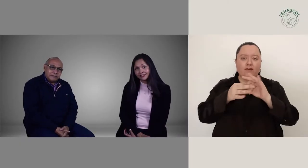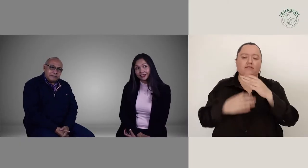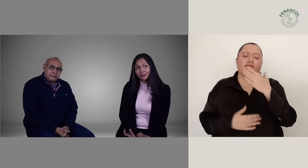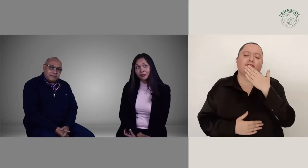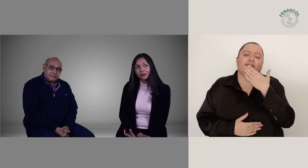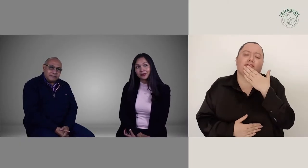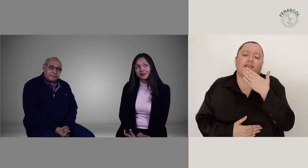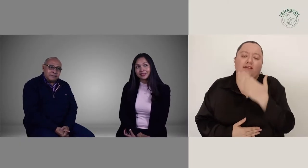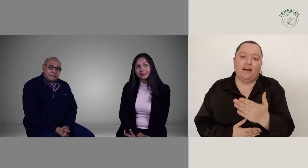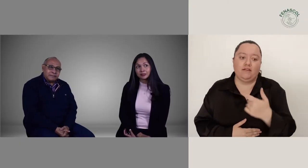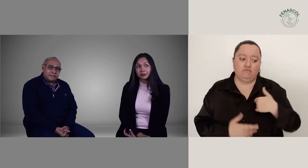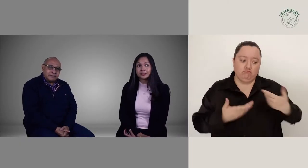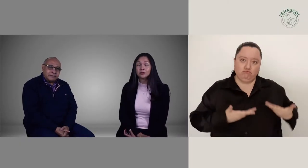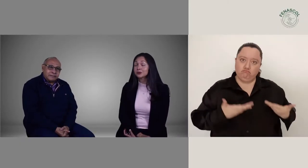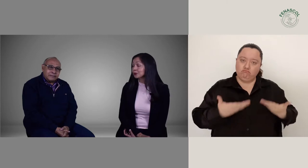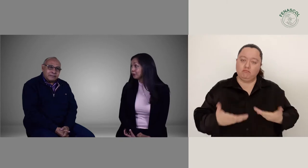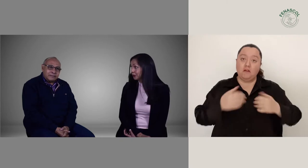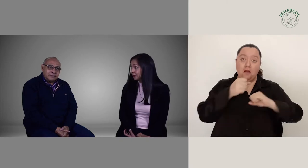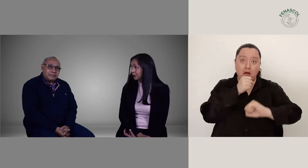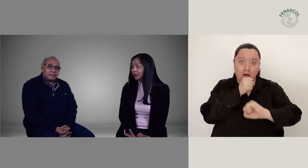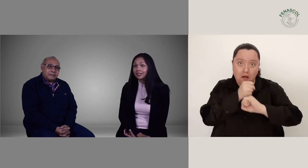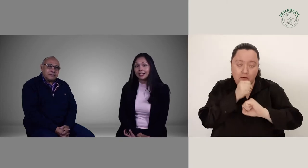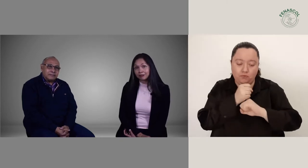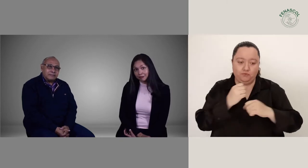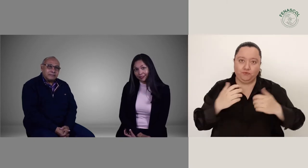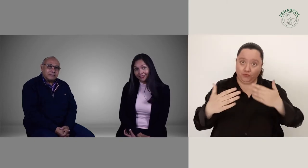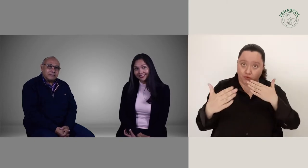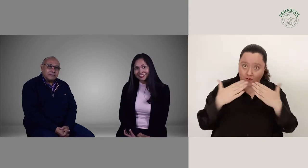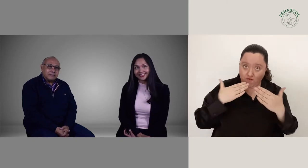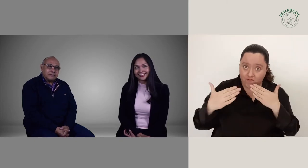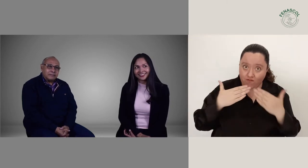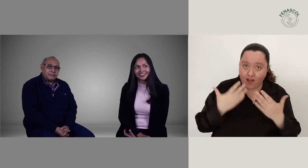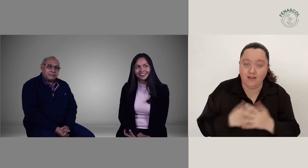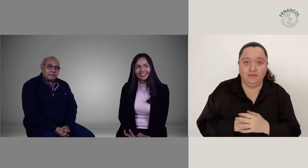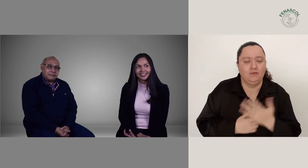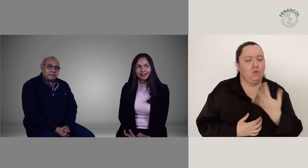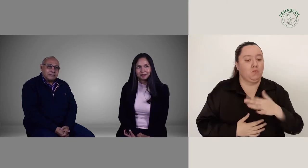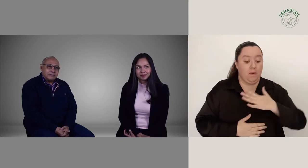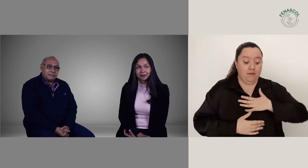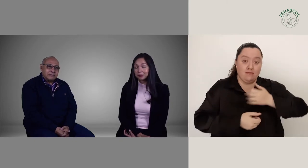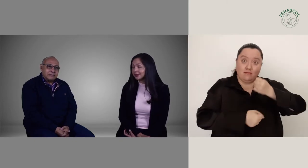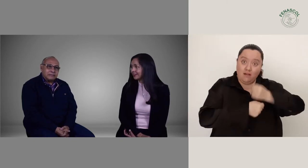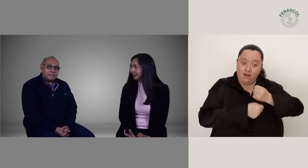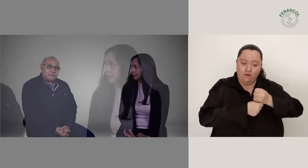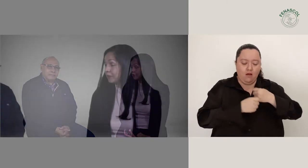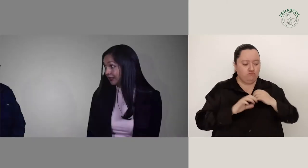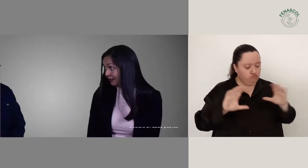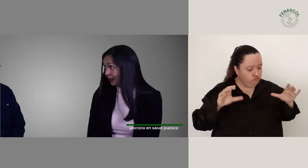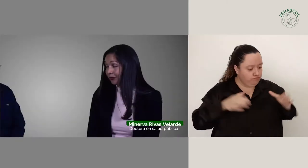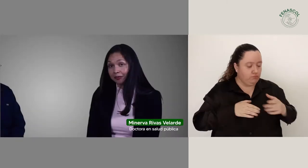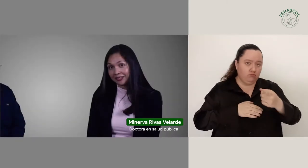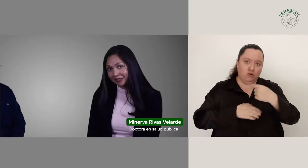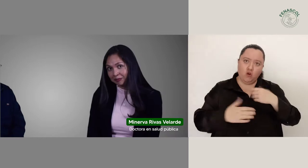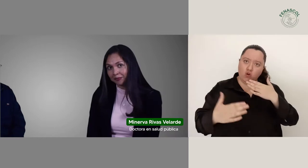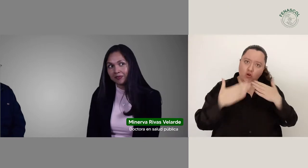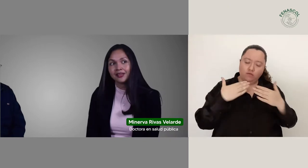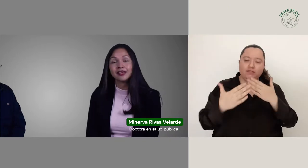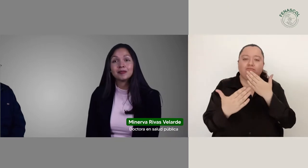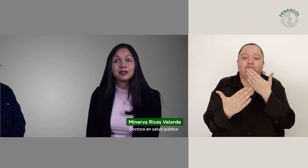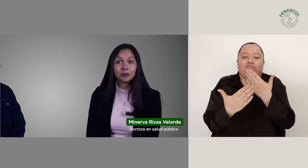FENASCOL, por abrir este espacio, por su apoyo y la confianza que han depositado en mi trabajo y en mi equipo. Mi nombre